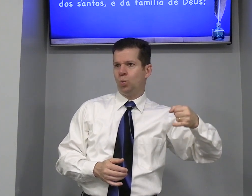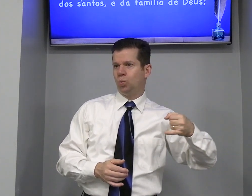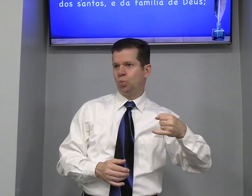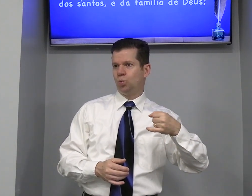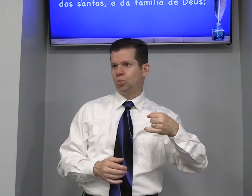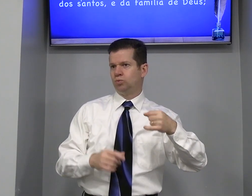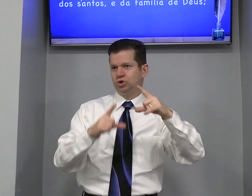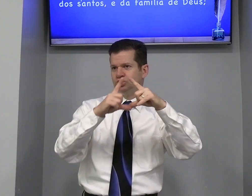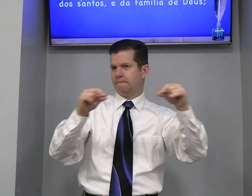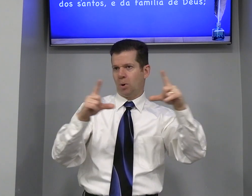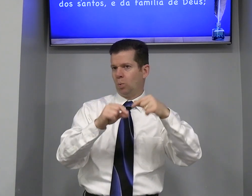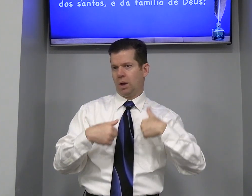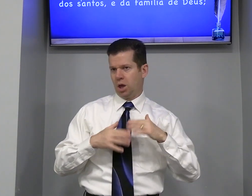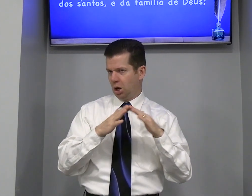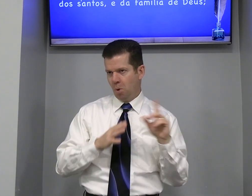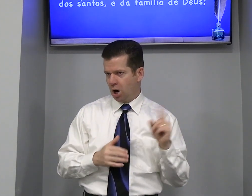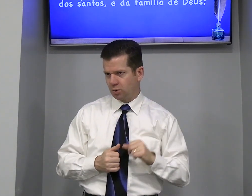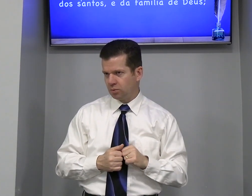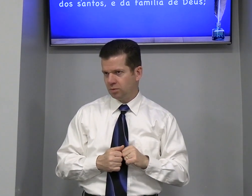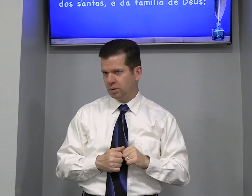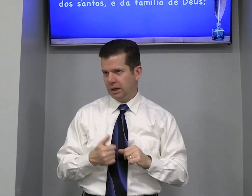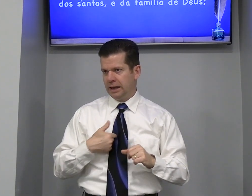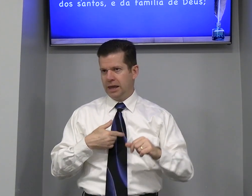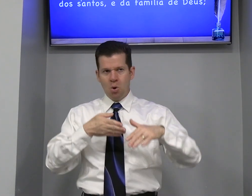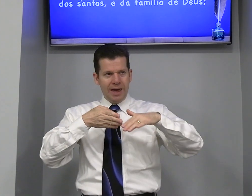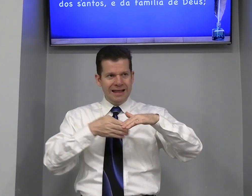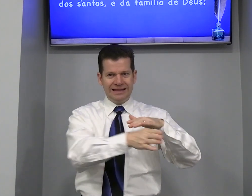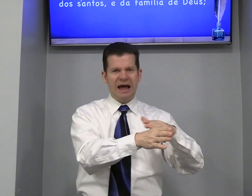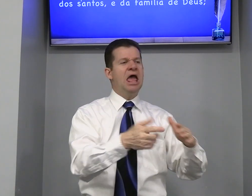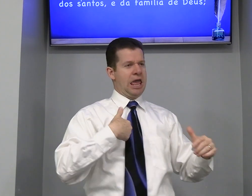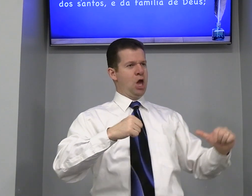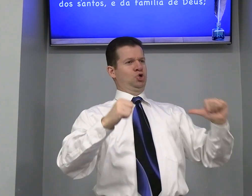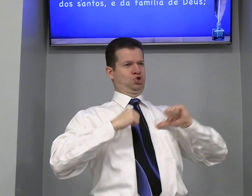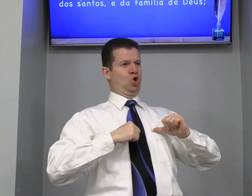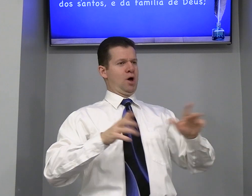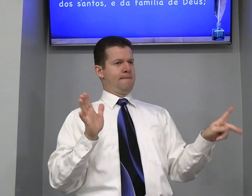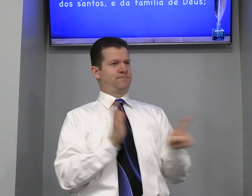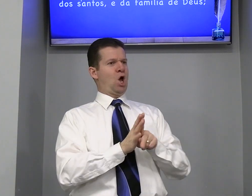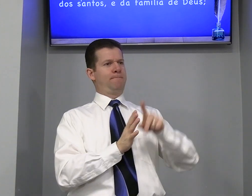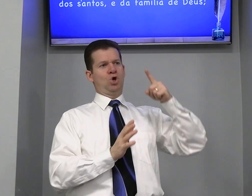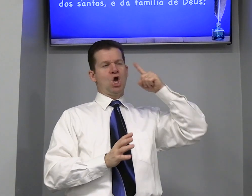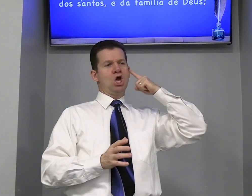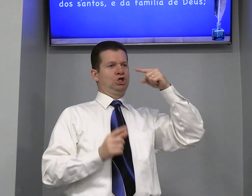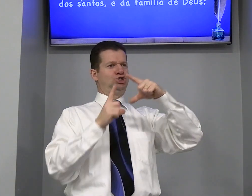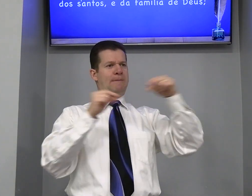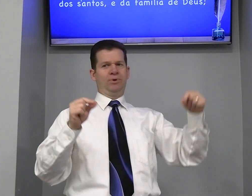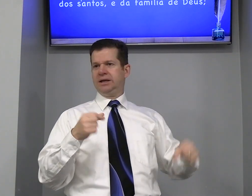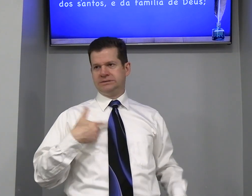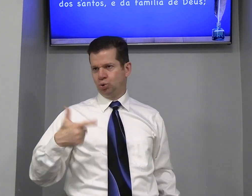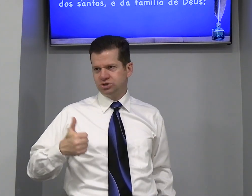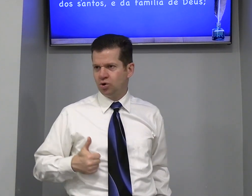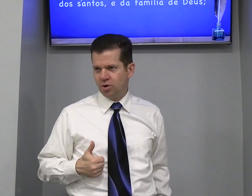Eu não moro Eu Entrar Eu sou Tópio Japonês Eu não sou